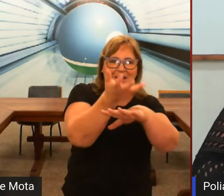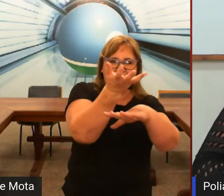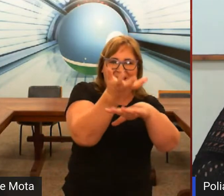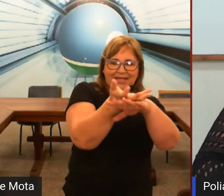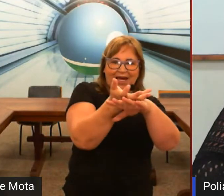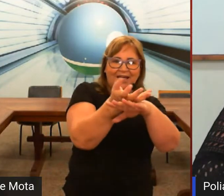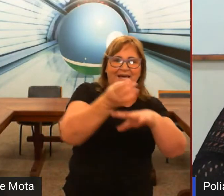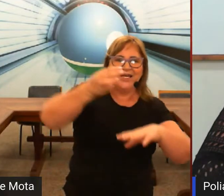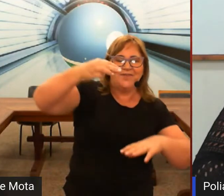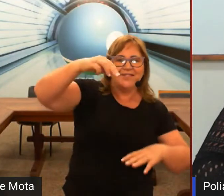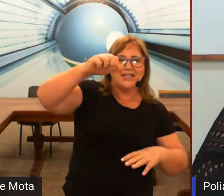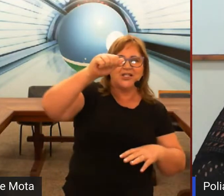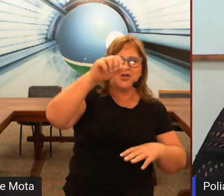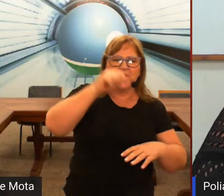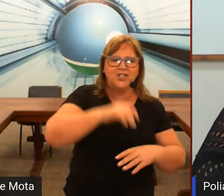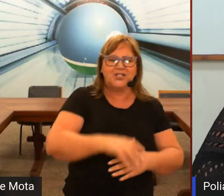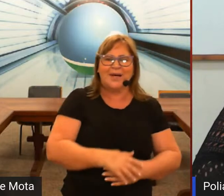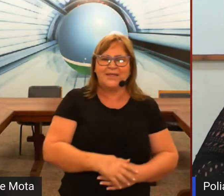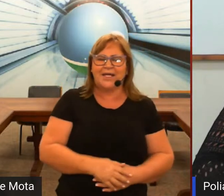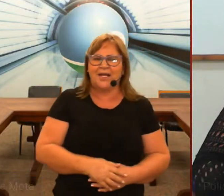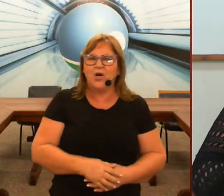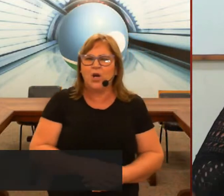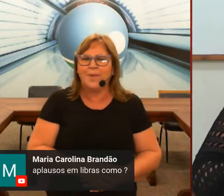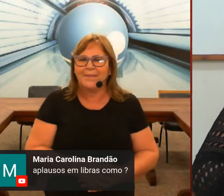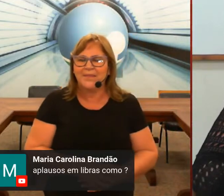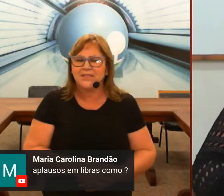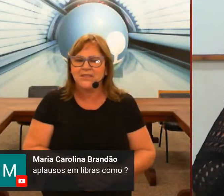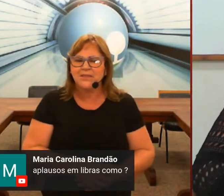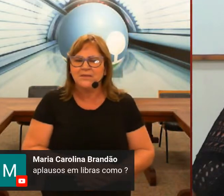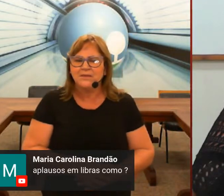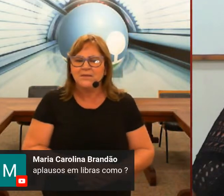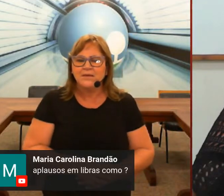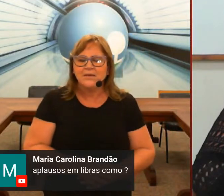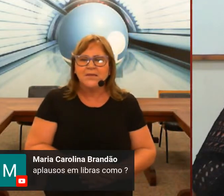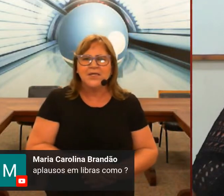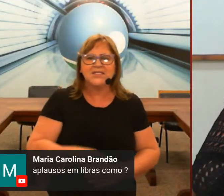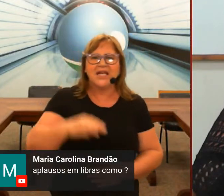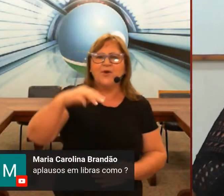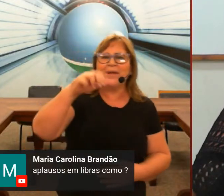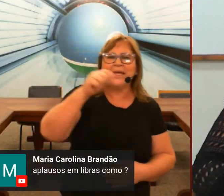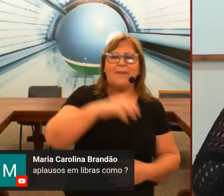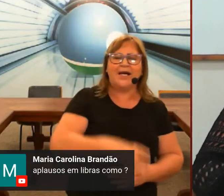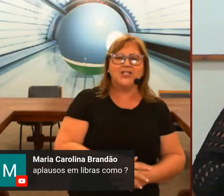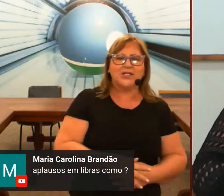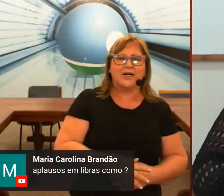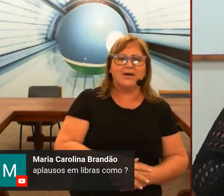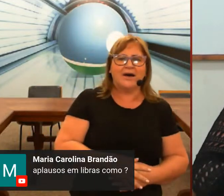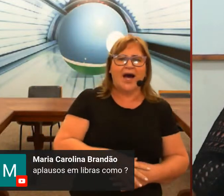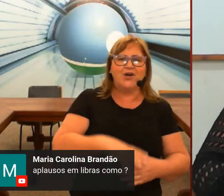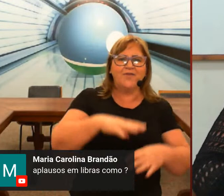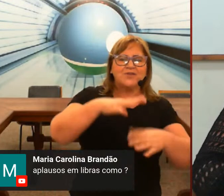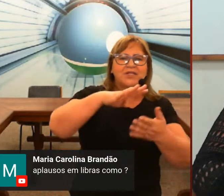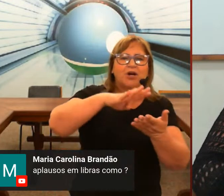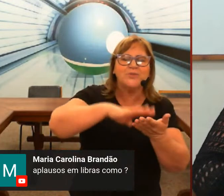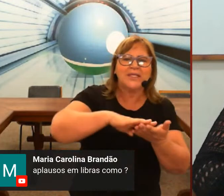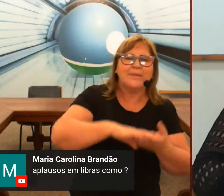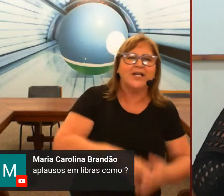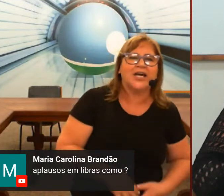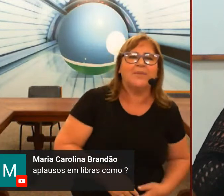matéria e fiz a dantilologia de matéria ela olhou pra mim assim e escreveu matemática aí eu fiz o sinal de matemática ela